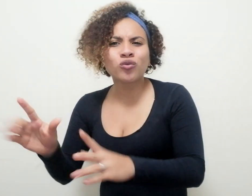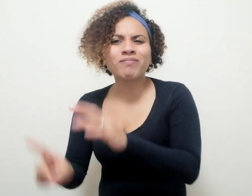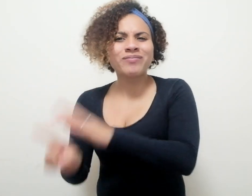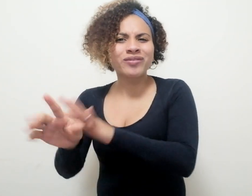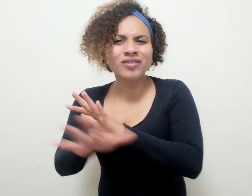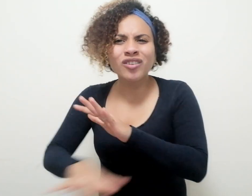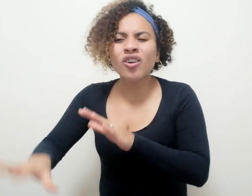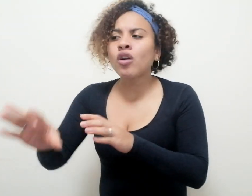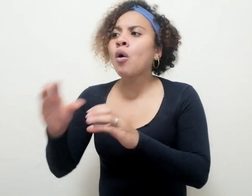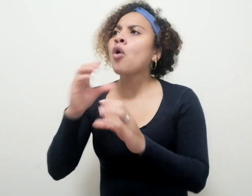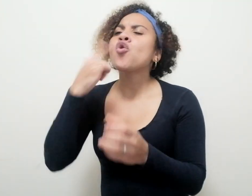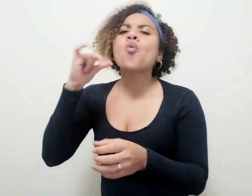sanguíneas,